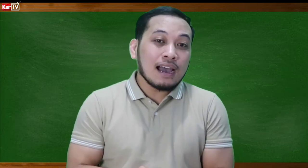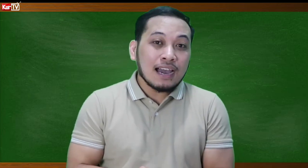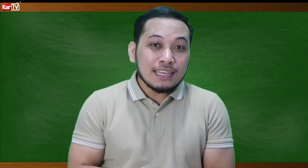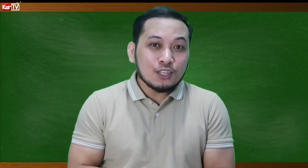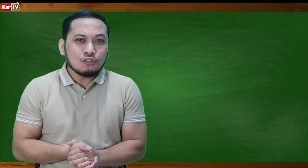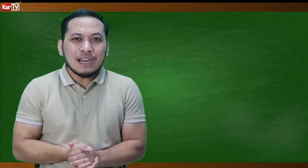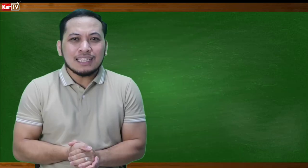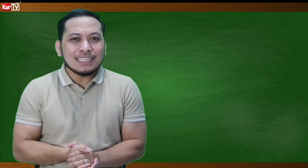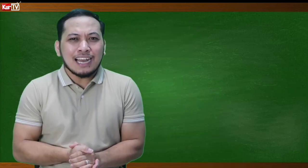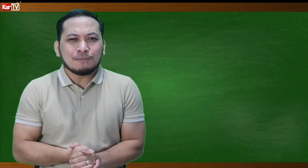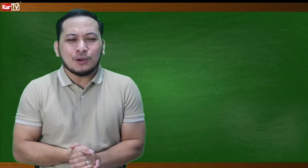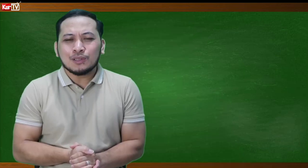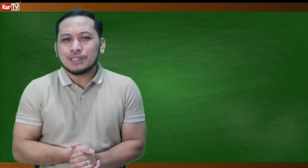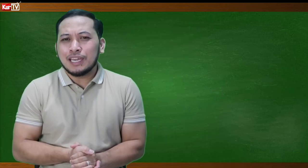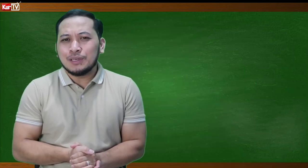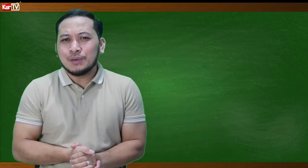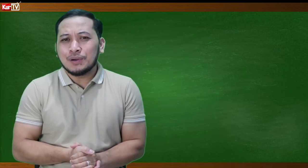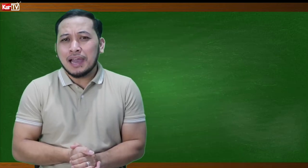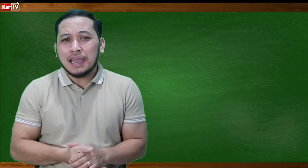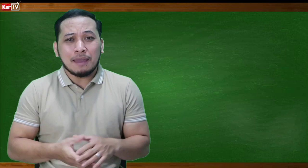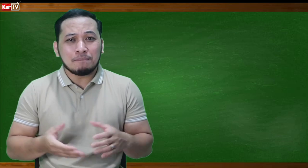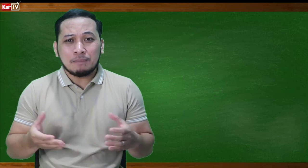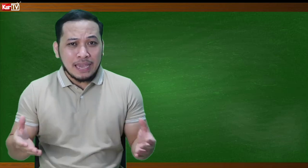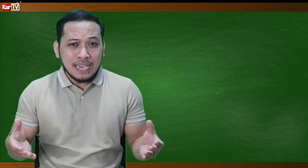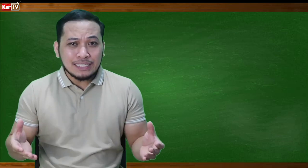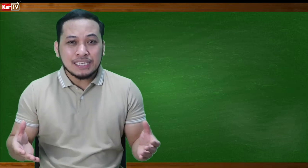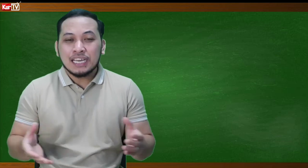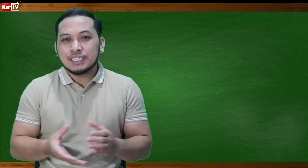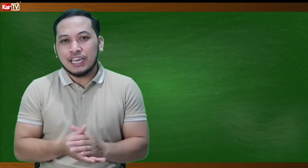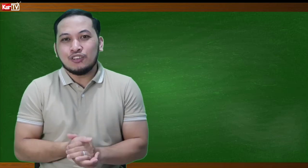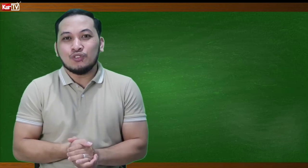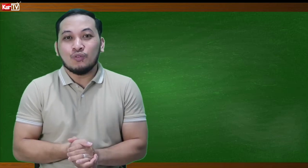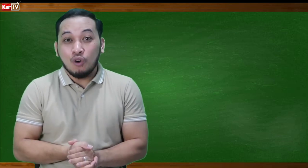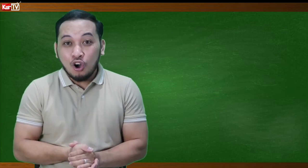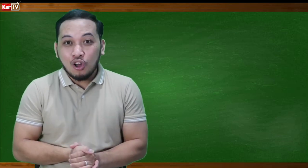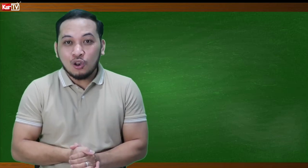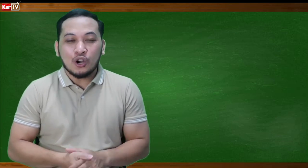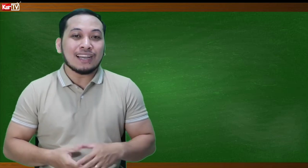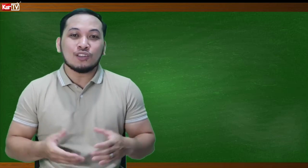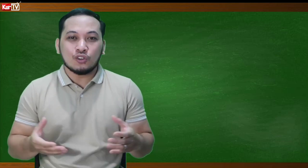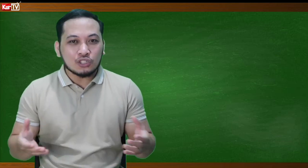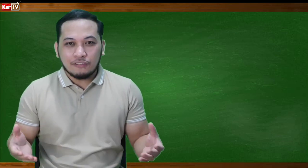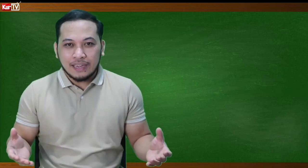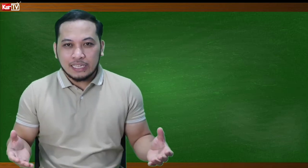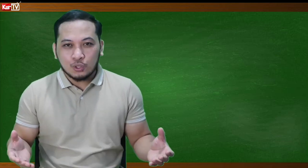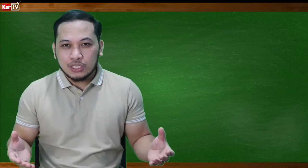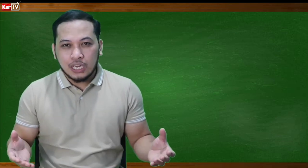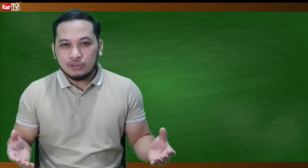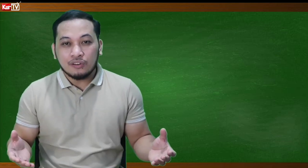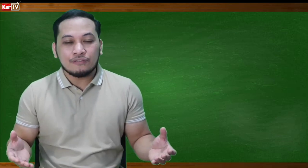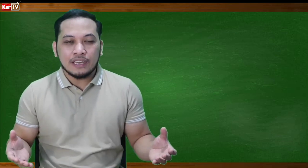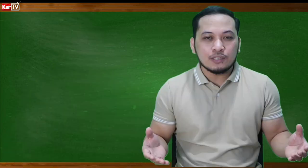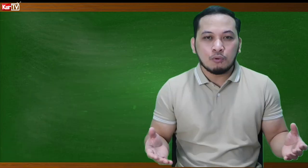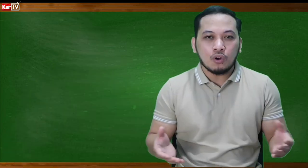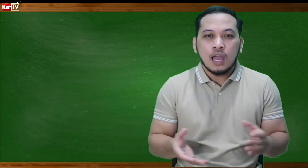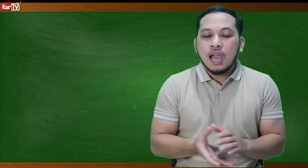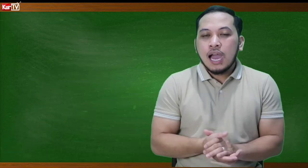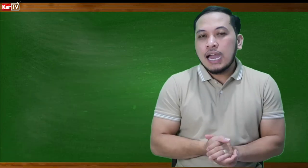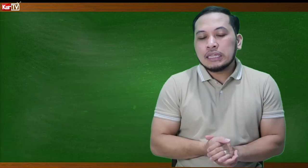Maaaring dumadaan nga po ito sa inyong FB page, sa inyong wall, or nagnonotify ito sa inyong Facebook. At